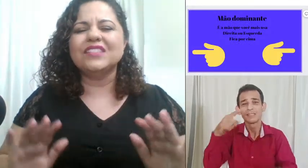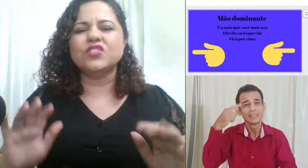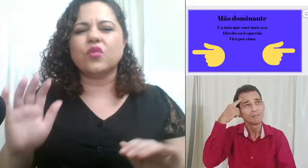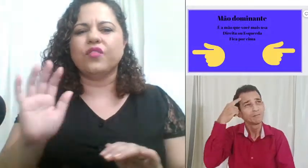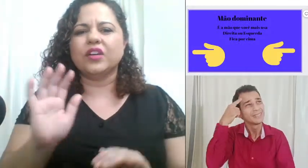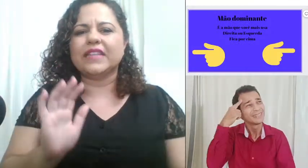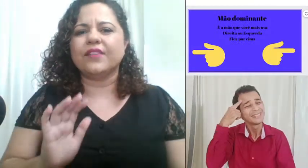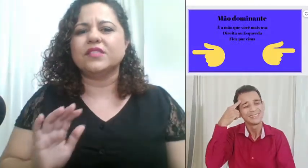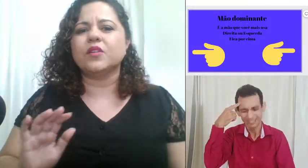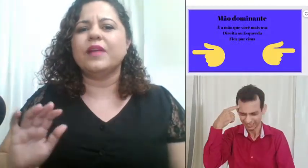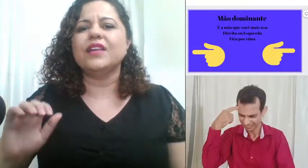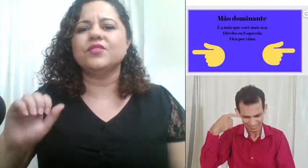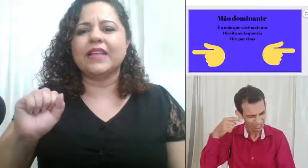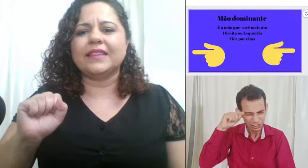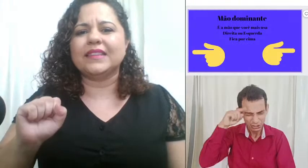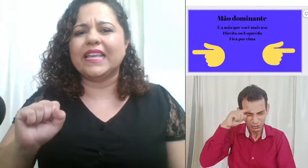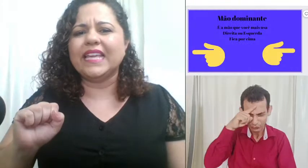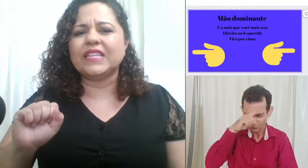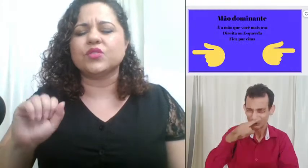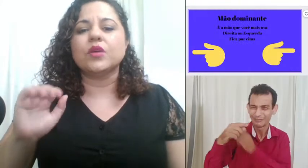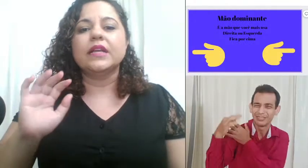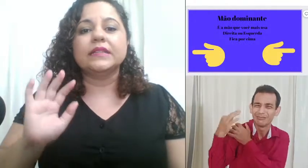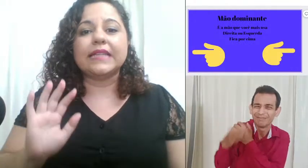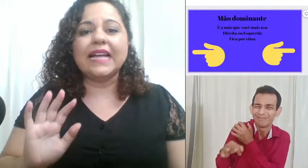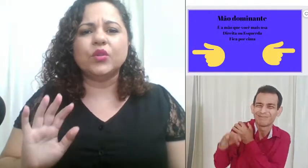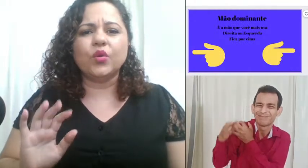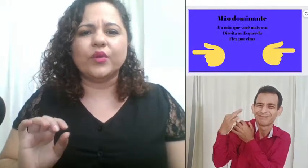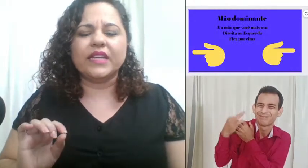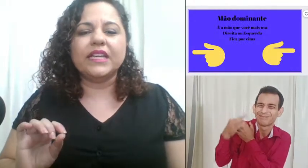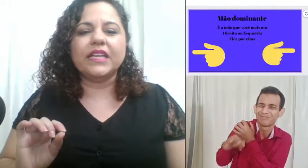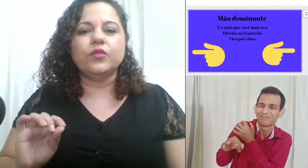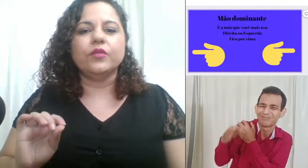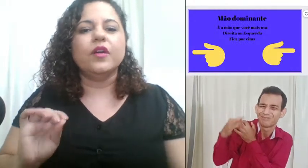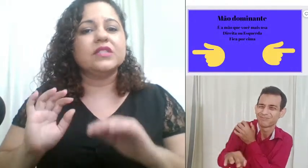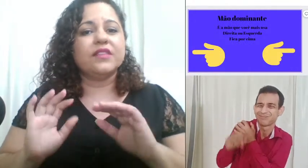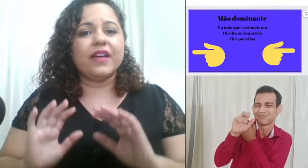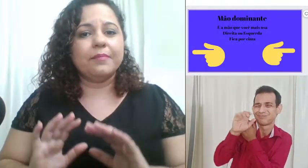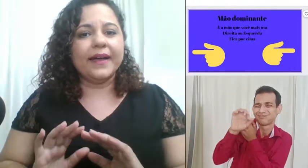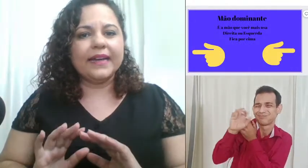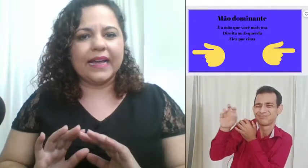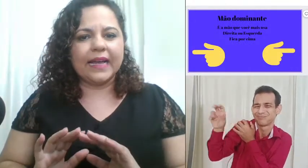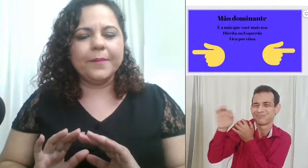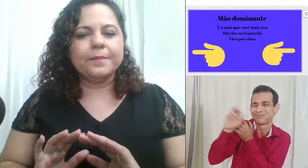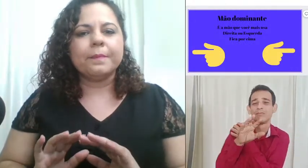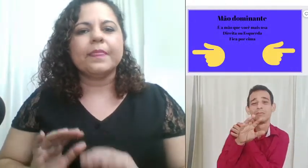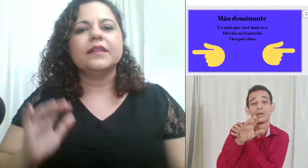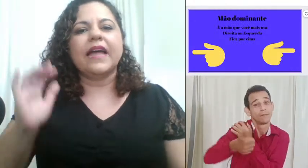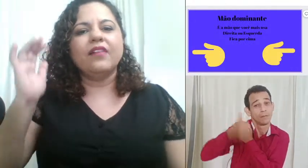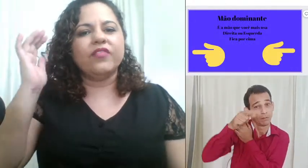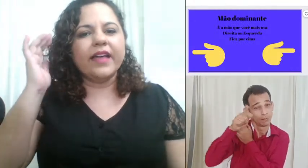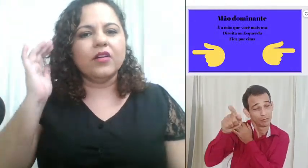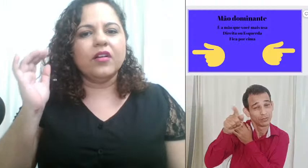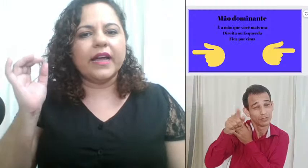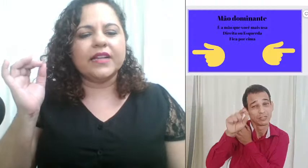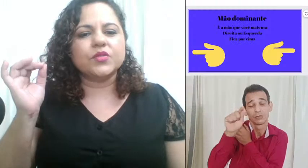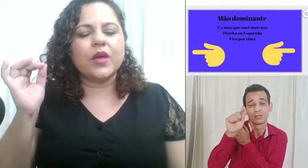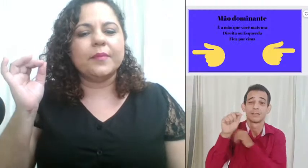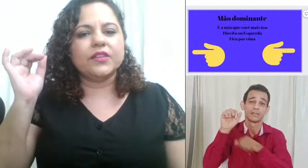desconfortável e seu braço está tenso está dolorido você vai parar vai colocar na sua mente